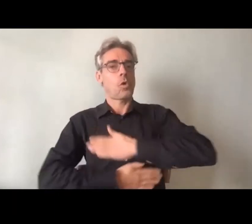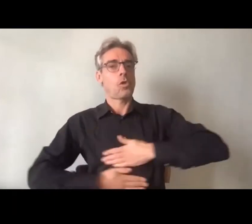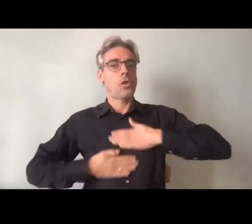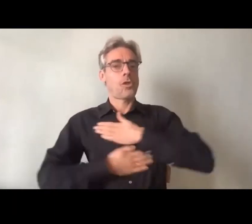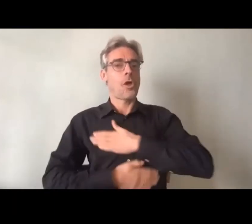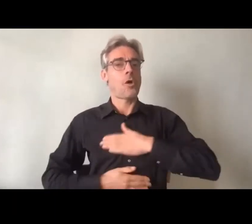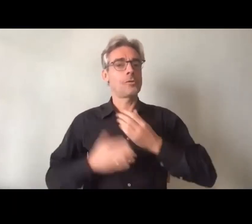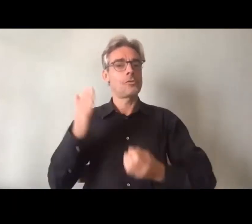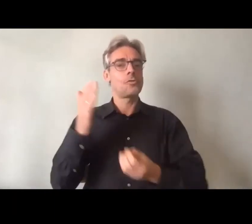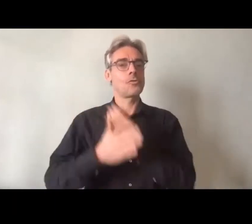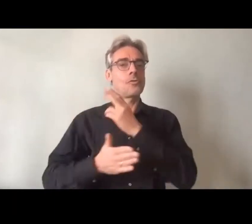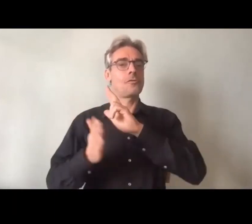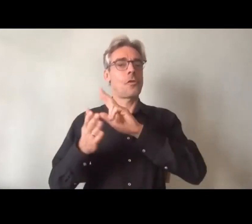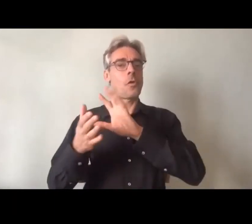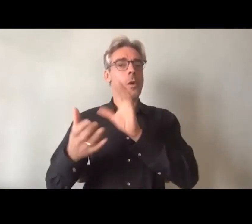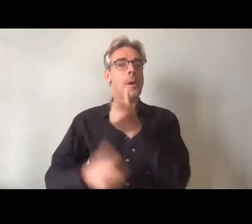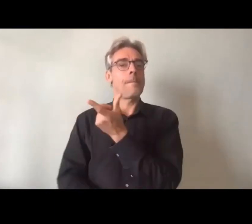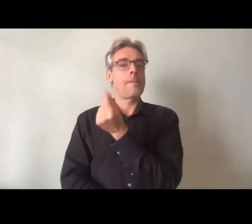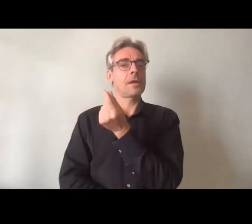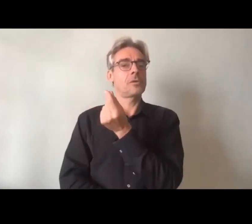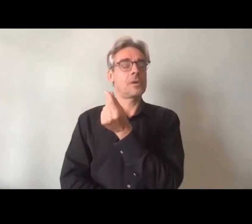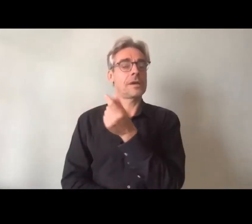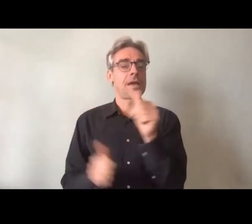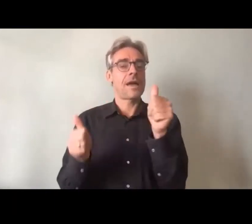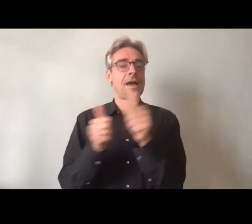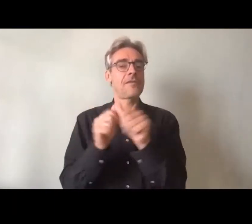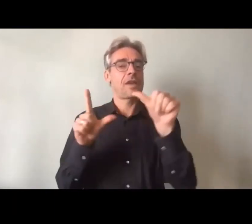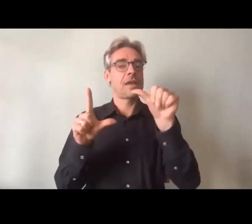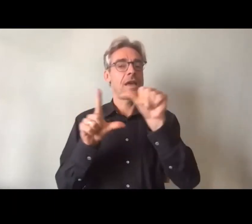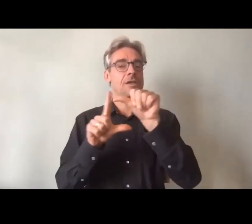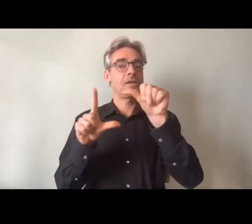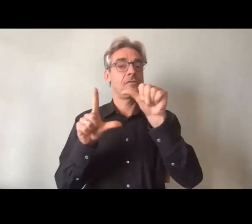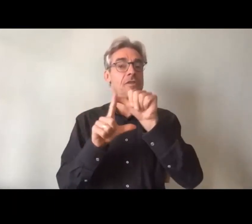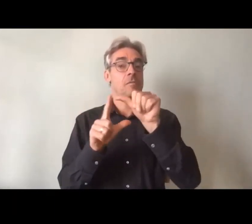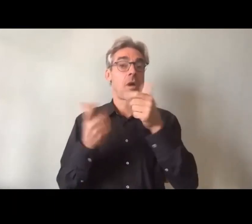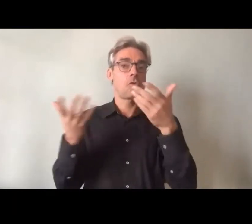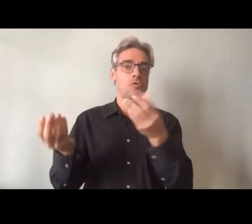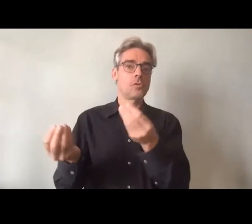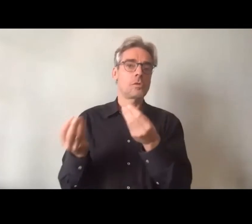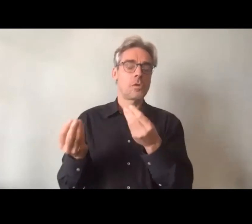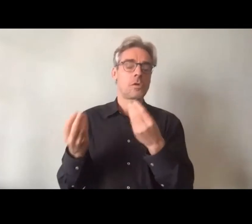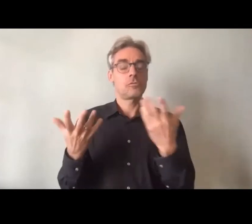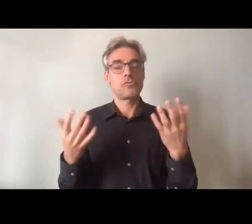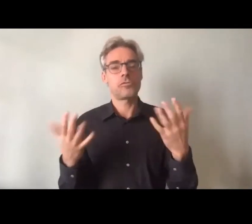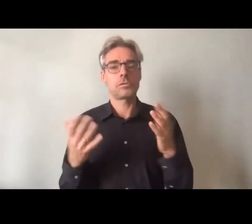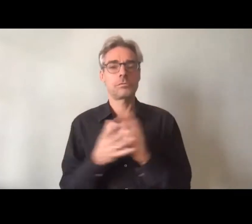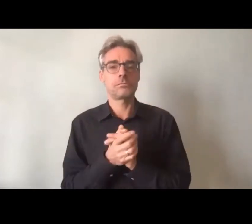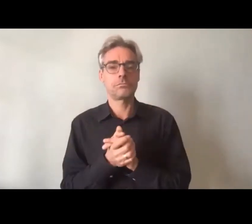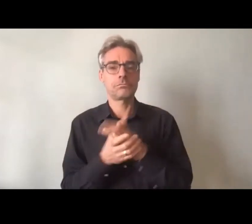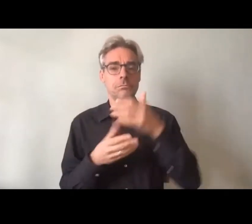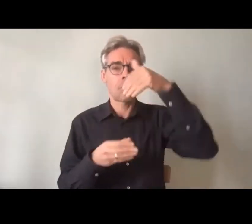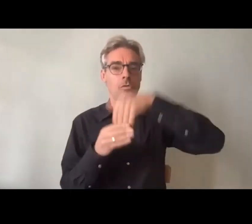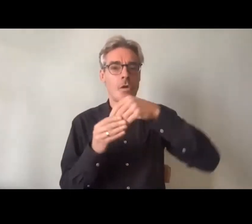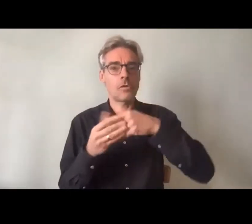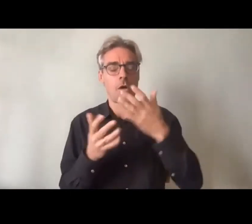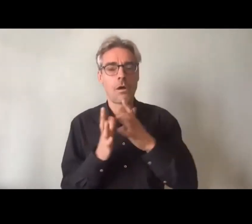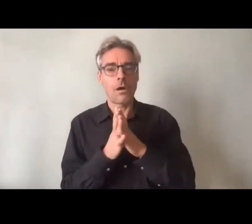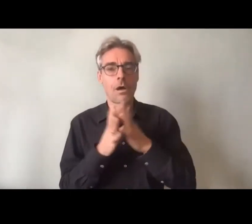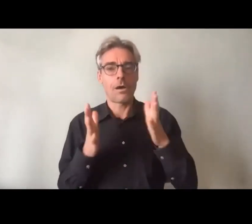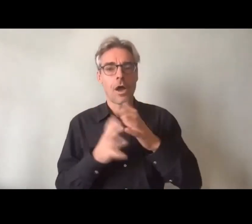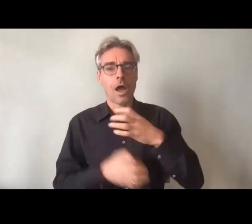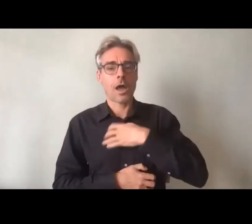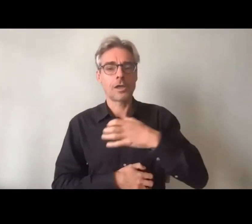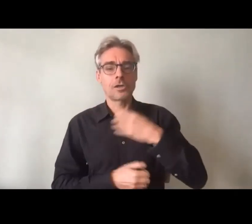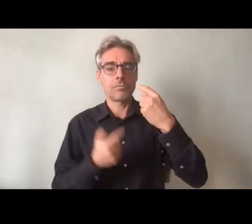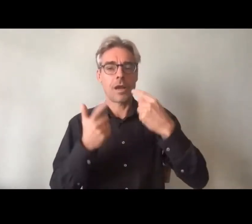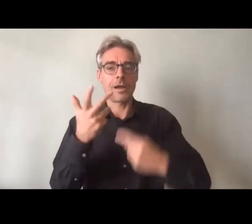partenariat qui débute avec la GFIP et qui est plein de promesses. Donc,